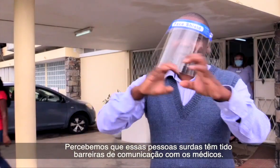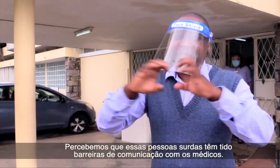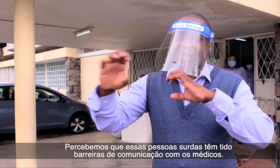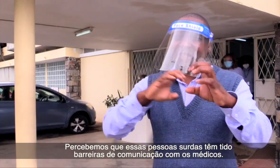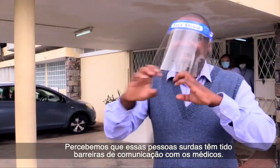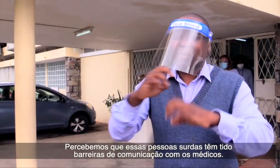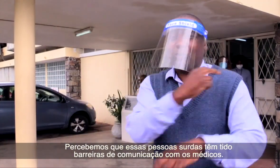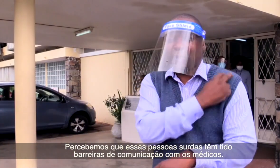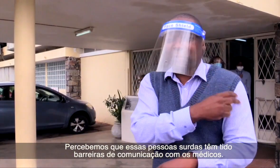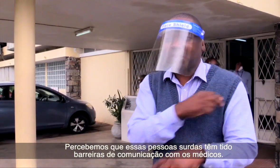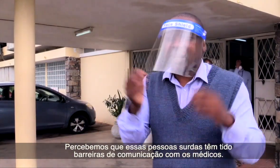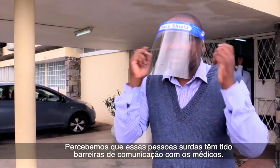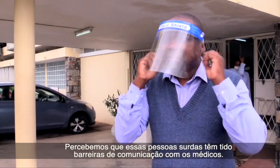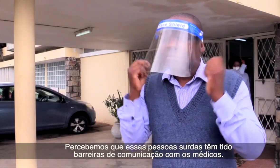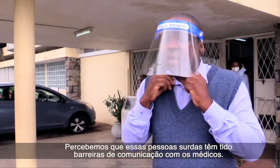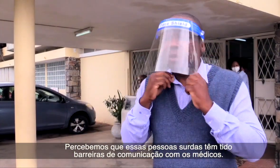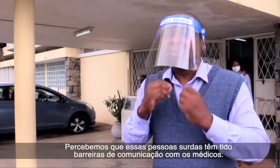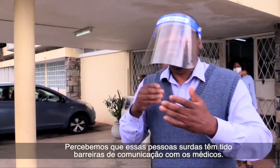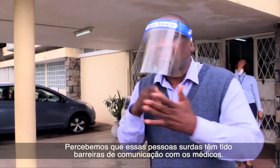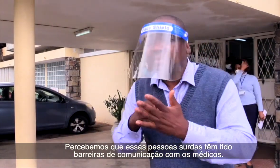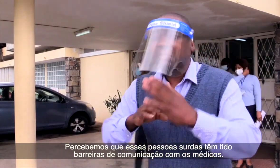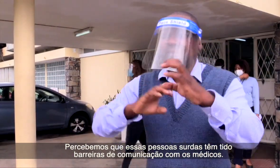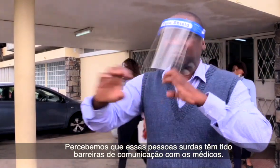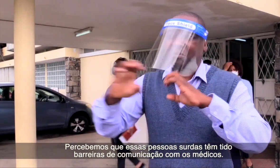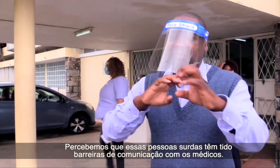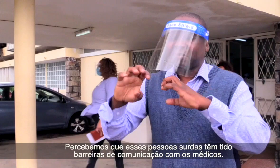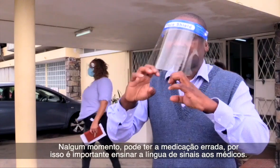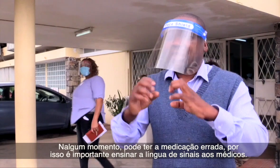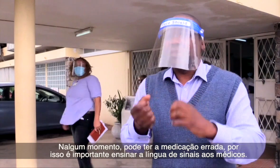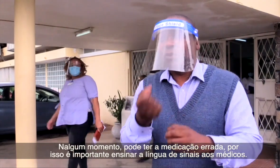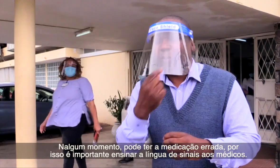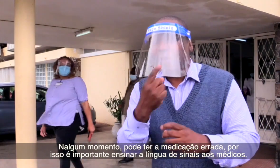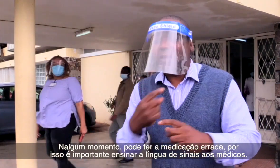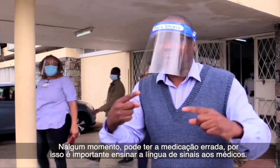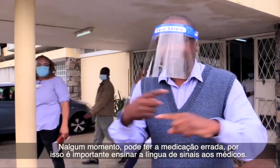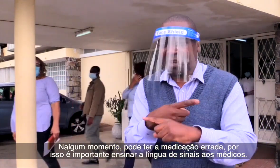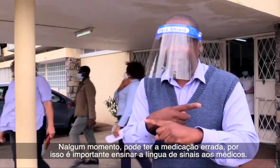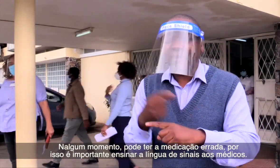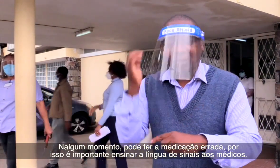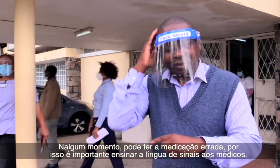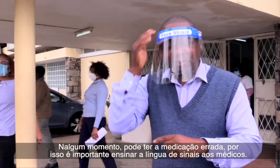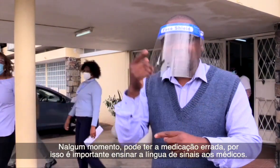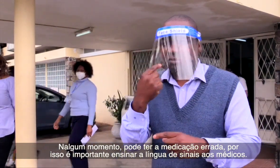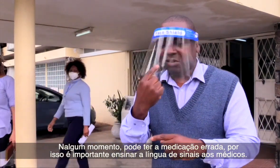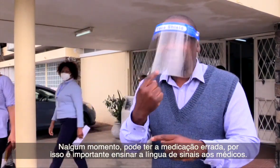na comunicação junto com os médicos. Em algum momento, pode ter a medicação errada.